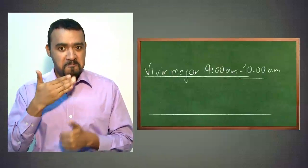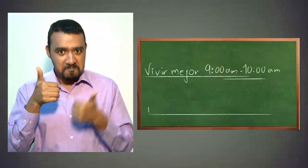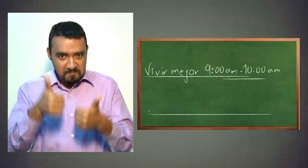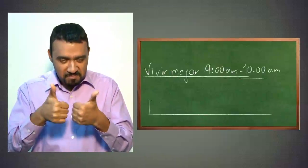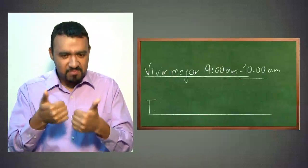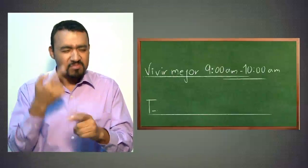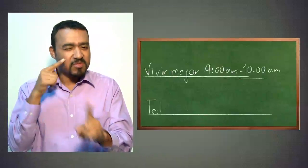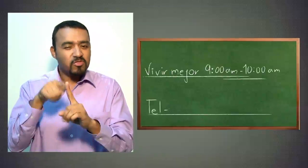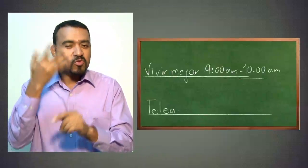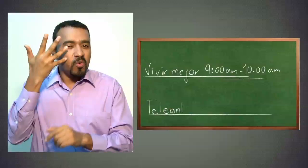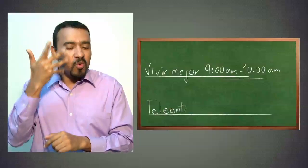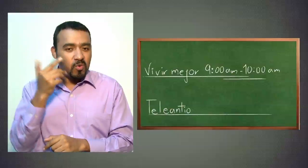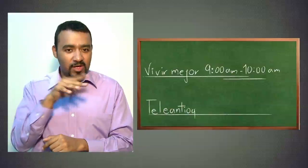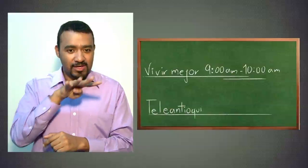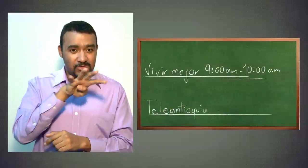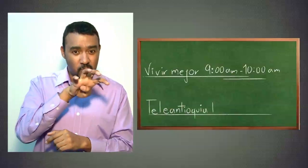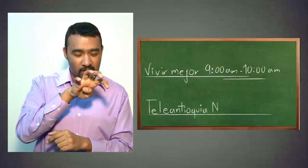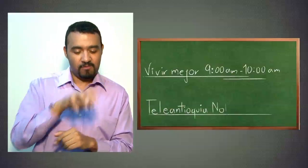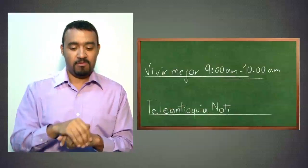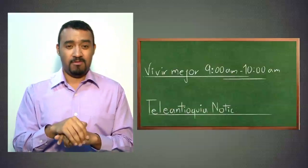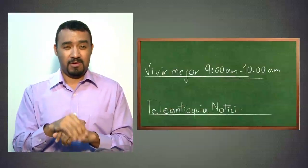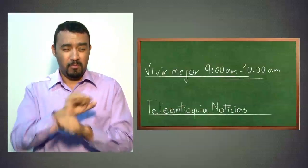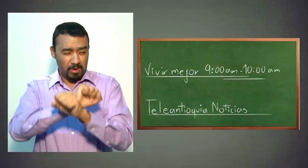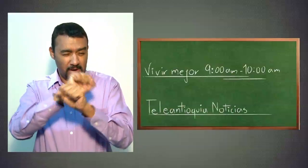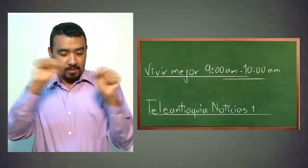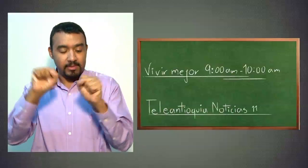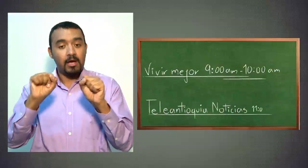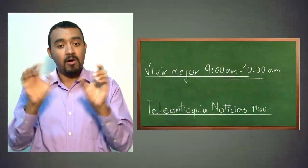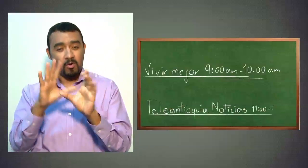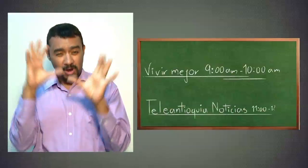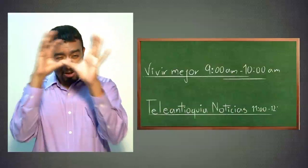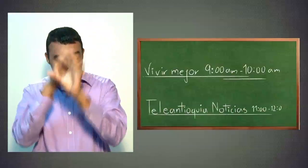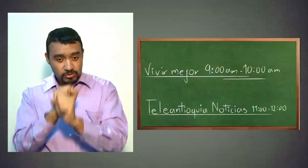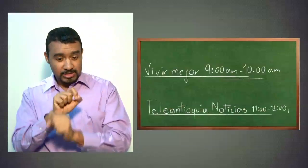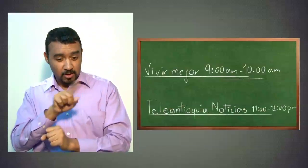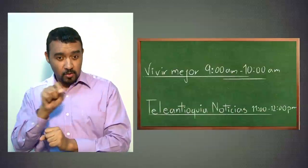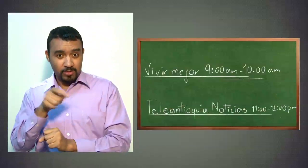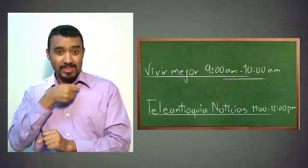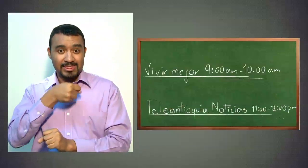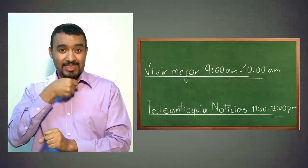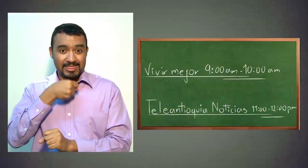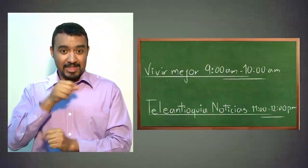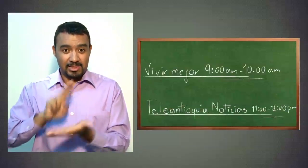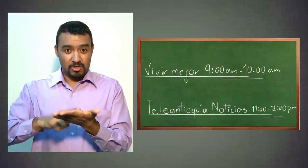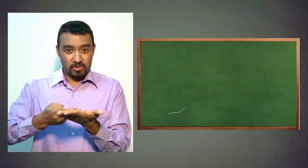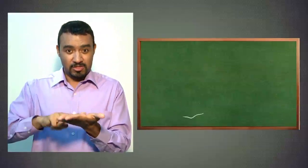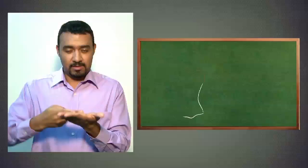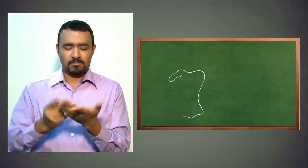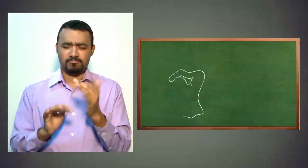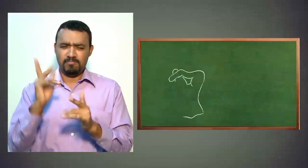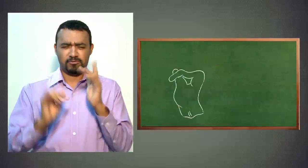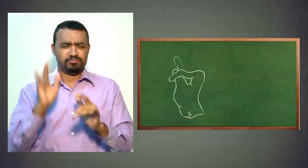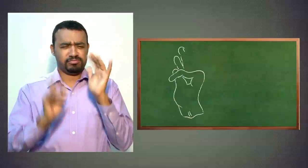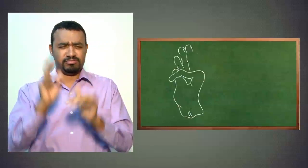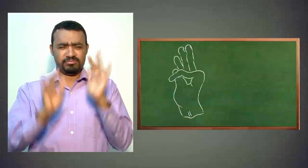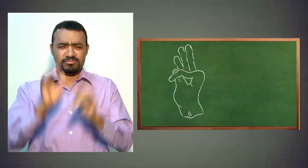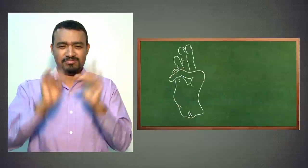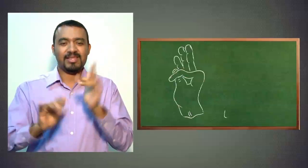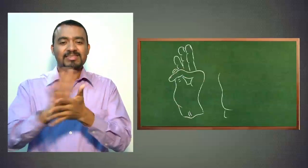a las 9 de la mañana y la repetición de Teleantioquia Noticias de las 11 de la noche, cuentan con una persona que a través de sus manos comunica los contenidos